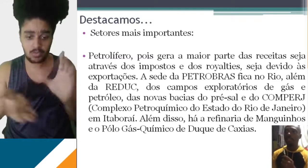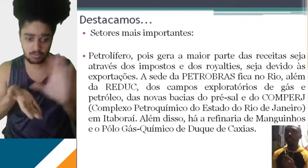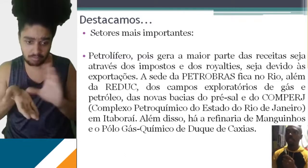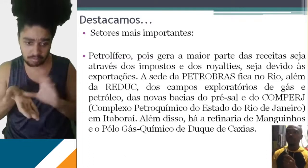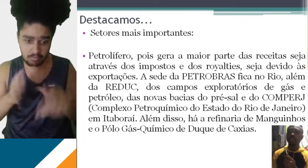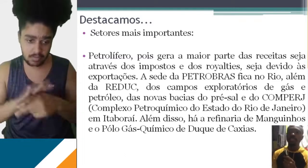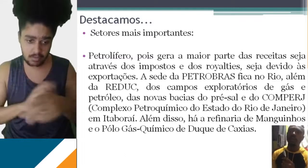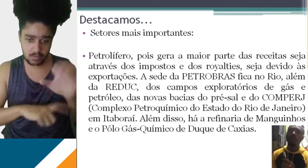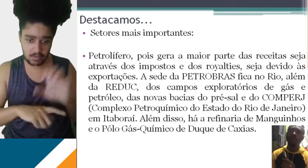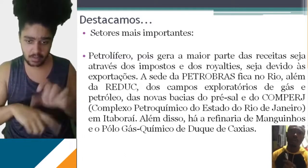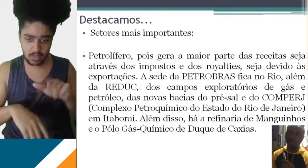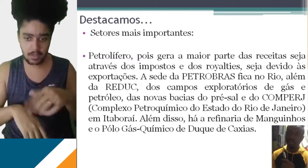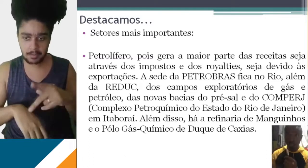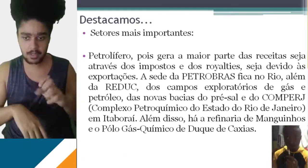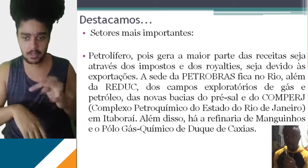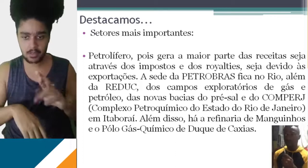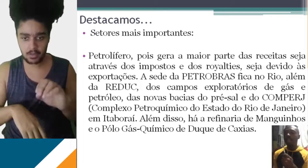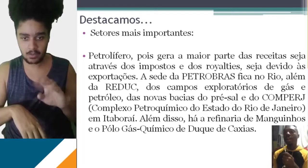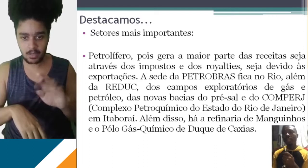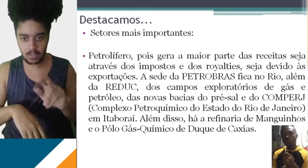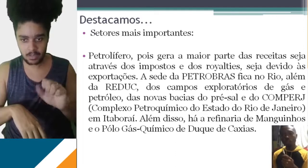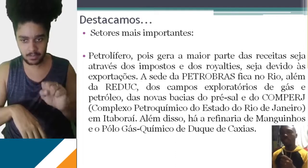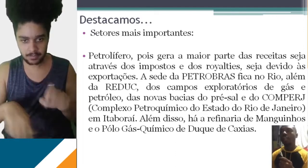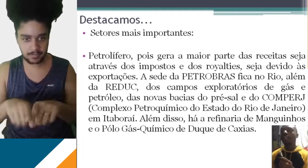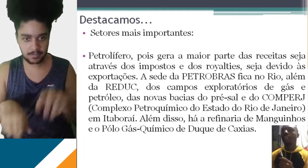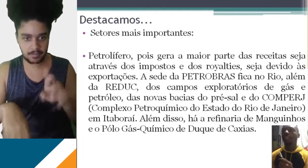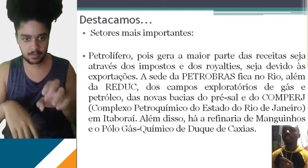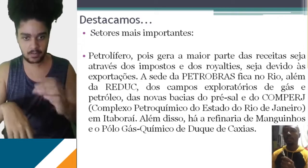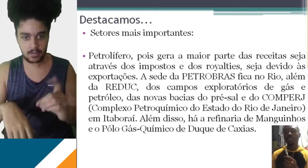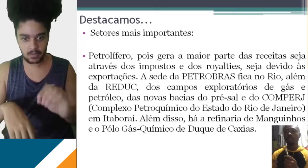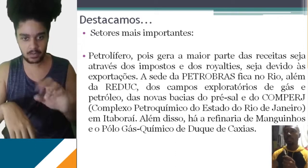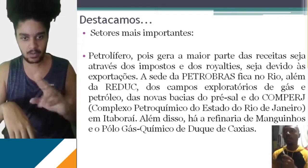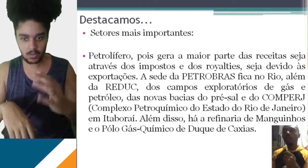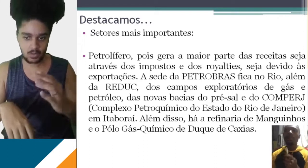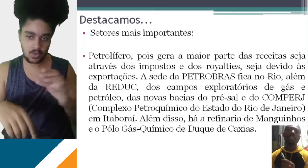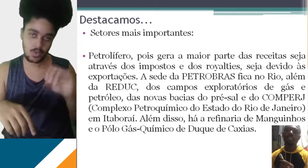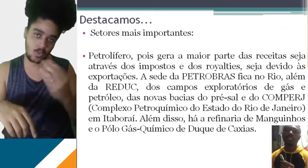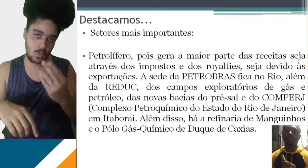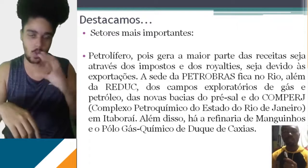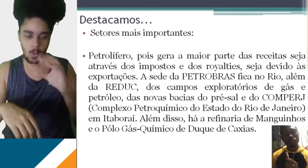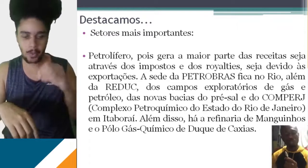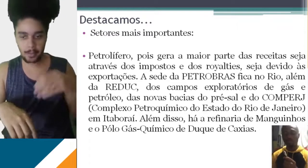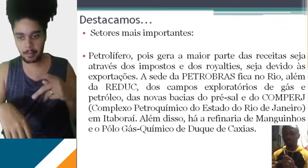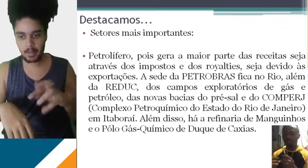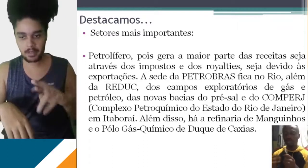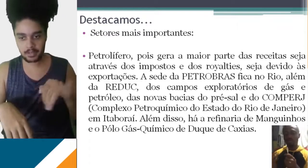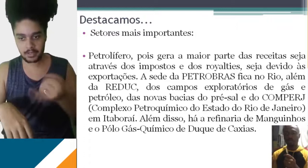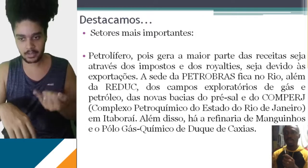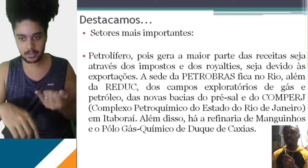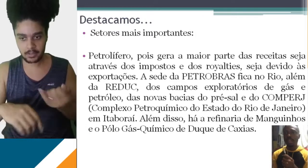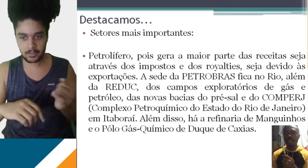roites de petróleo, das exportações. Então, a Petrobras, que fica aqui no Rio, a Reduc, né? E também tínhamos o tal Comperte, que atualmente,